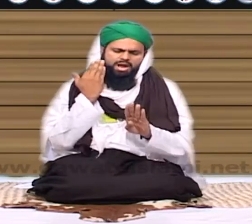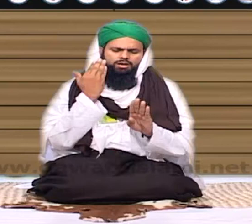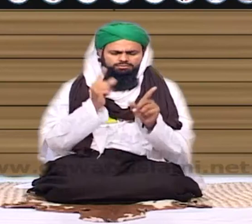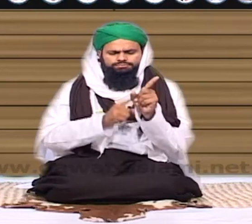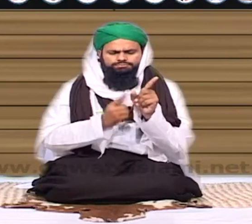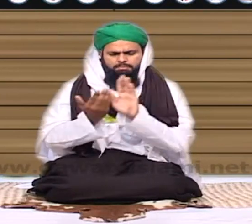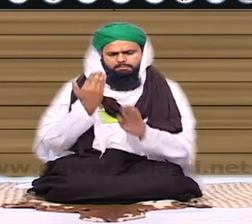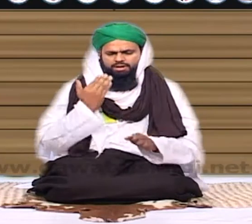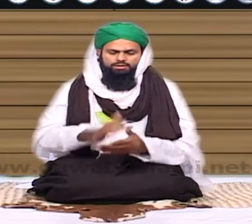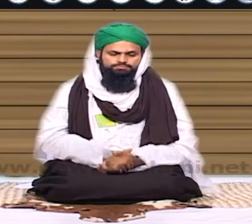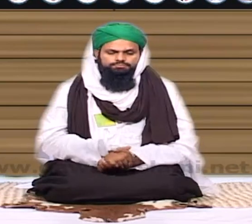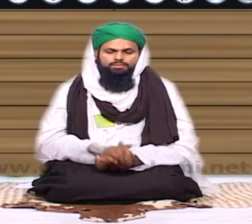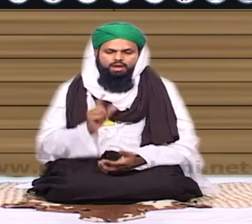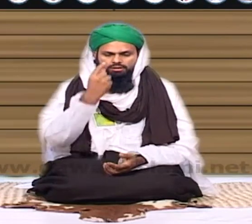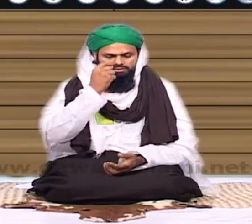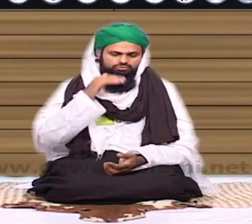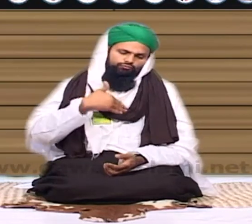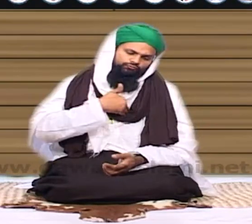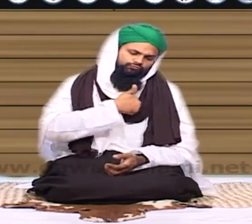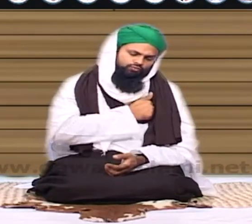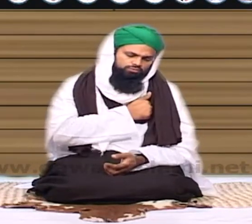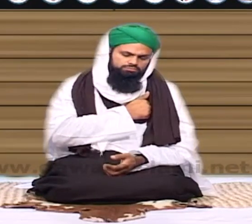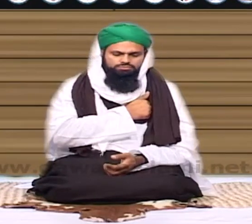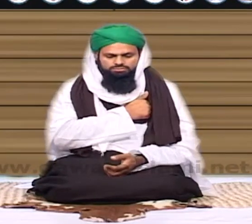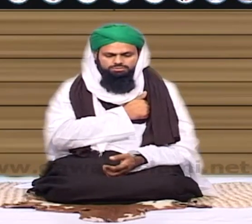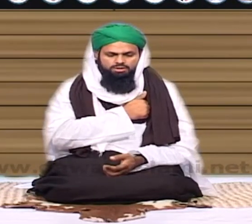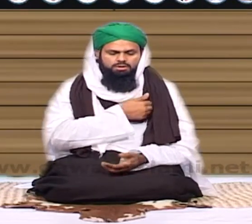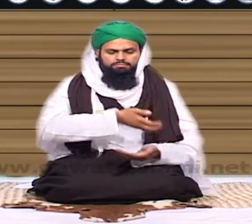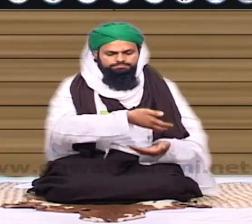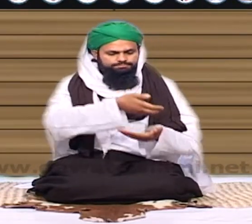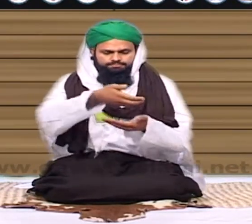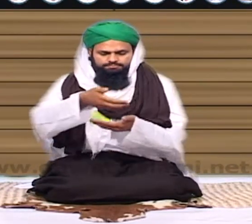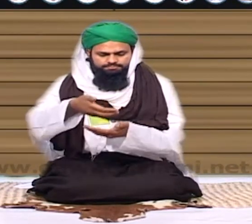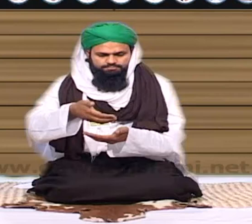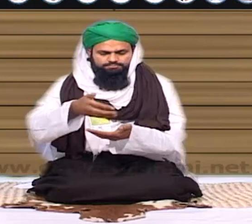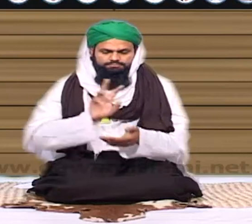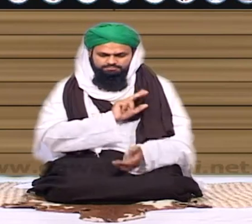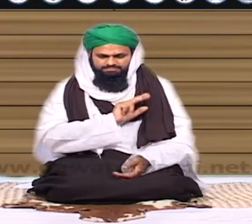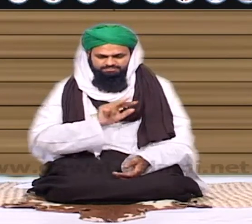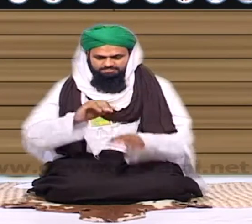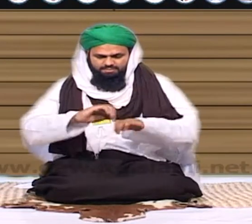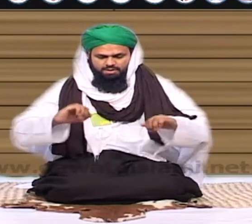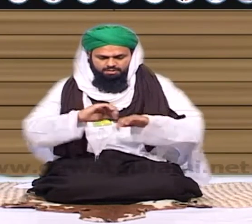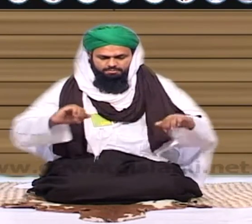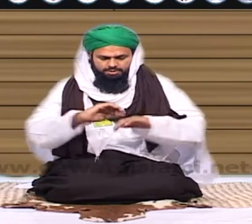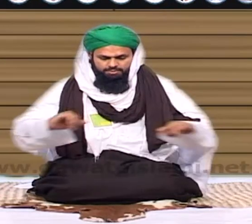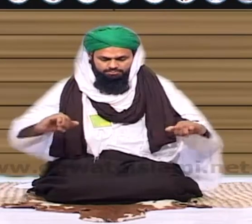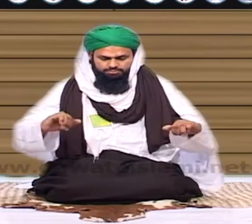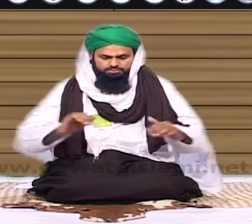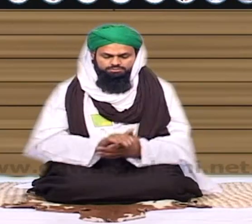قبرستان میں غالبن میوہ شاہ کے قبرستان ایک نوجوان کا انتقال ہو گیا تھا اس کو جب دفن کرنے کے لئے